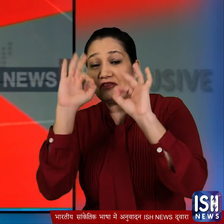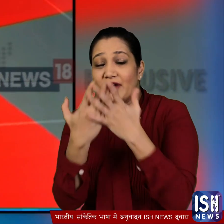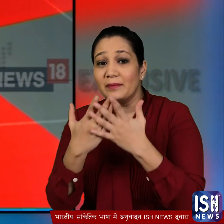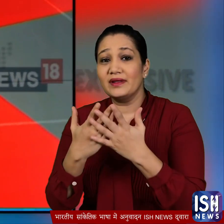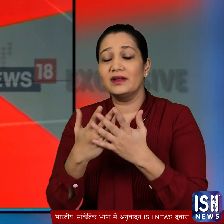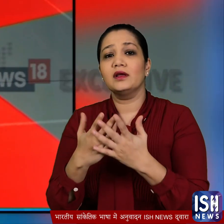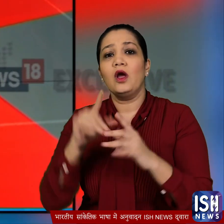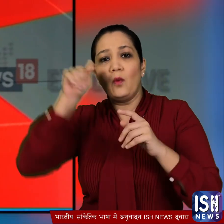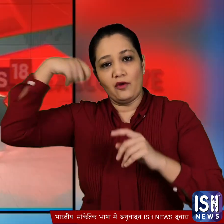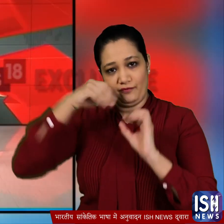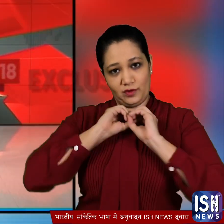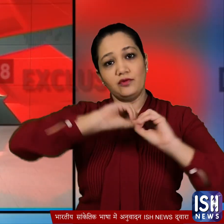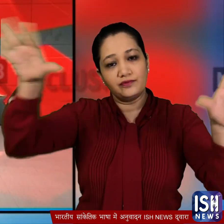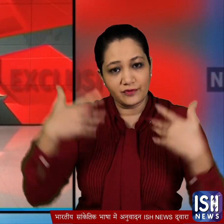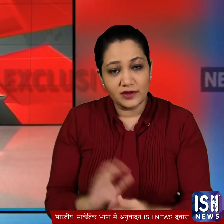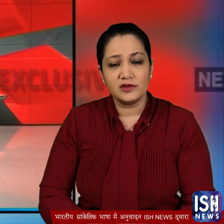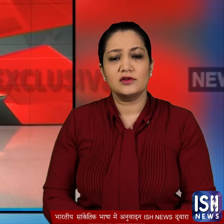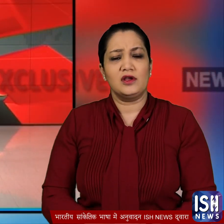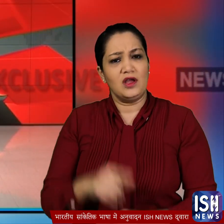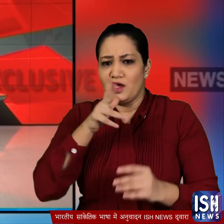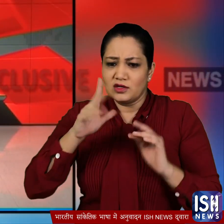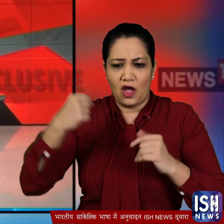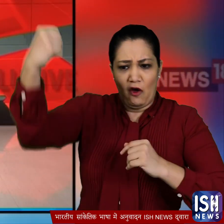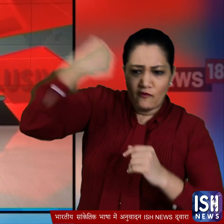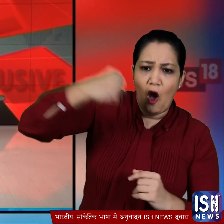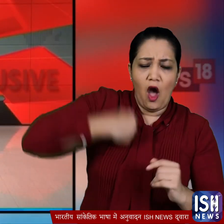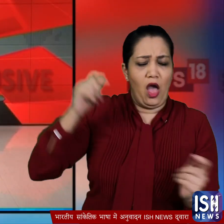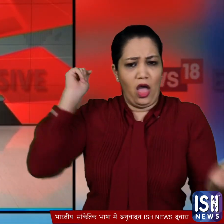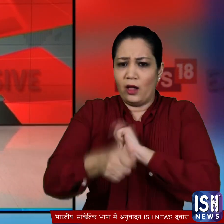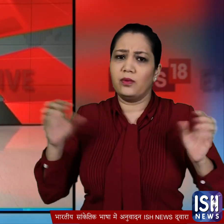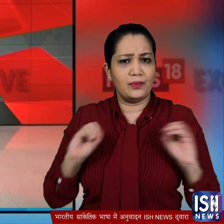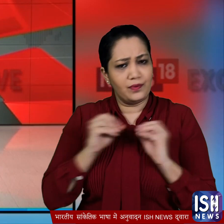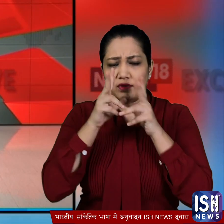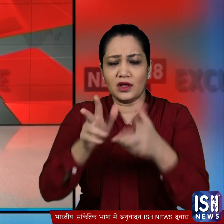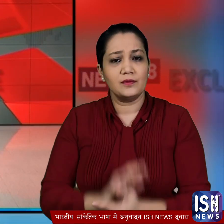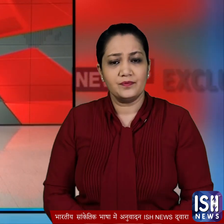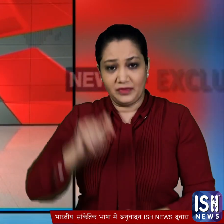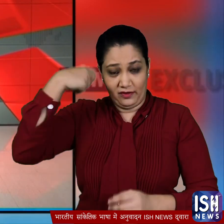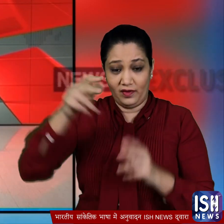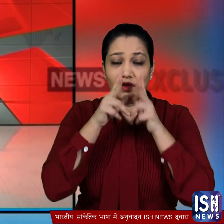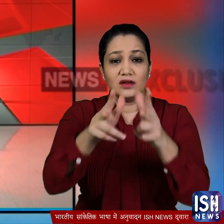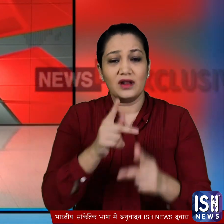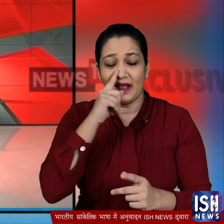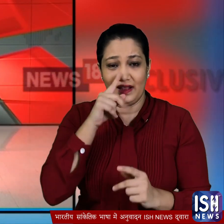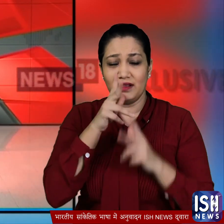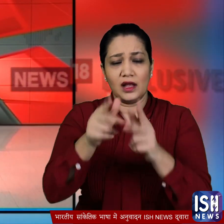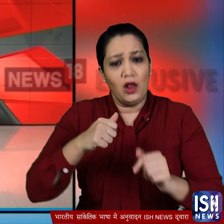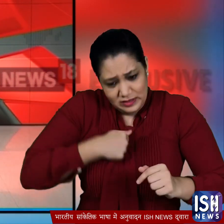का एक वीडियो सामने आया जिसमें उसने इस बात से इंकार किया कि उसका धर्मांतरन जबरन करवाया गया उसने वीडियो में बताया कि जो हुआ उसकी मर्जी से हुआ